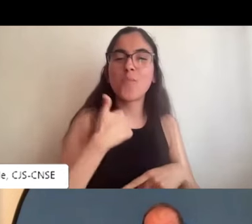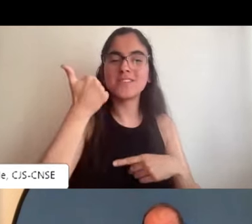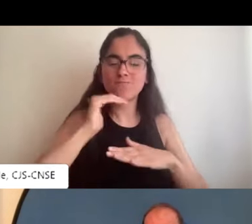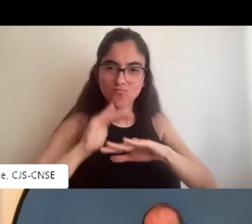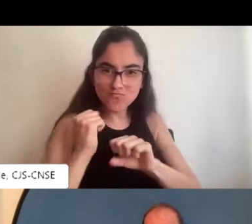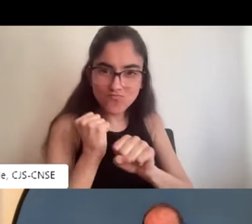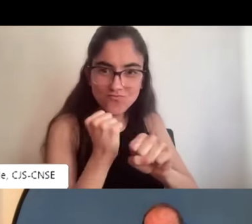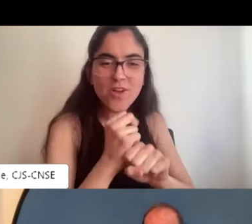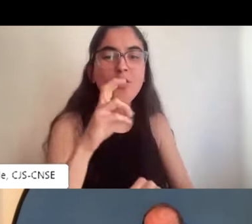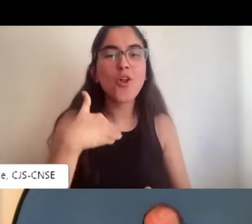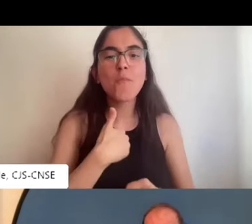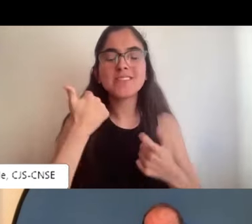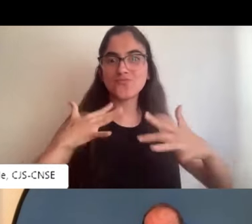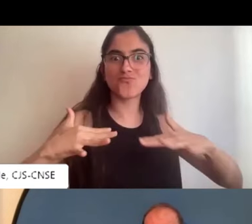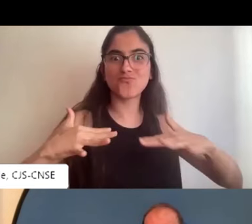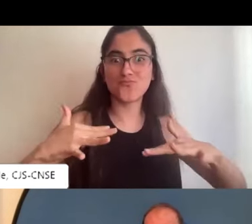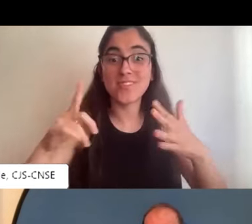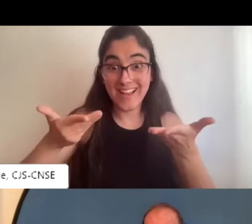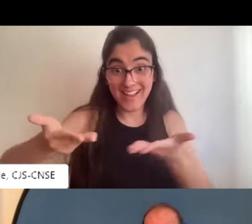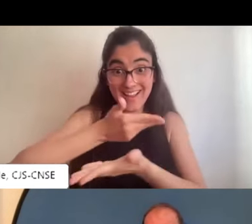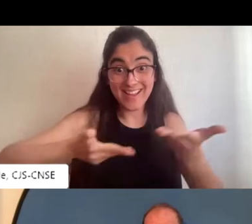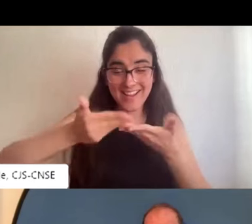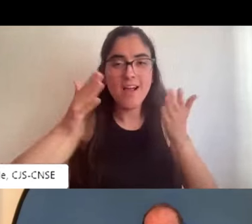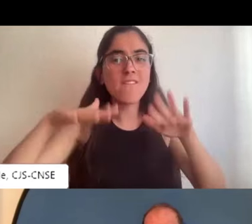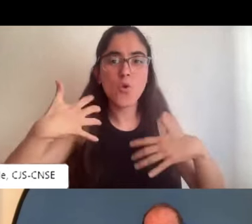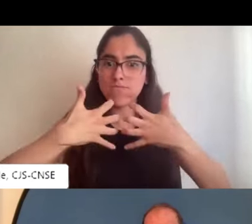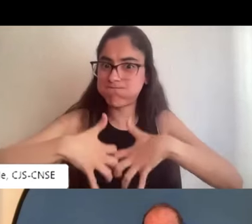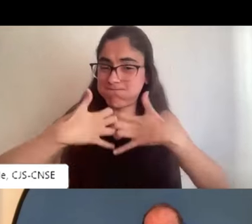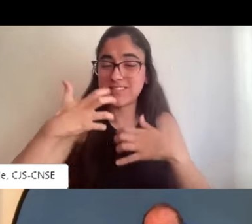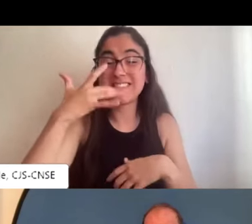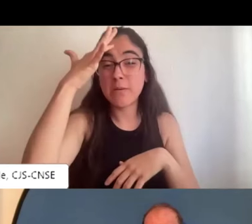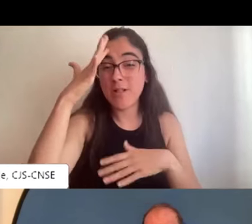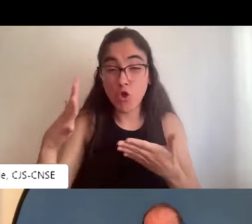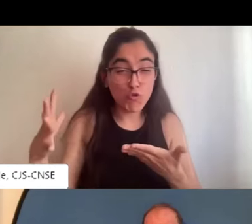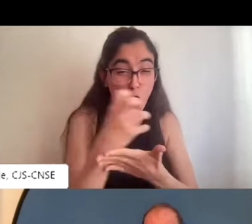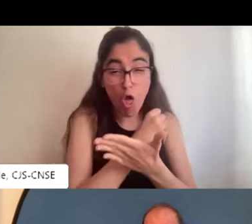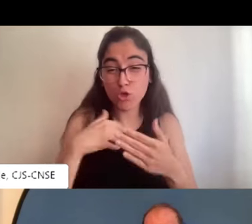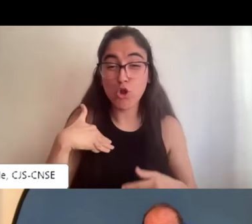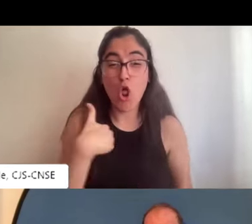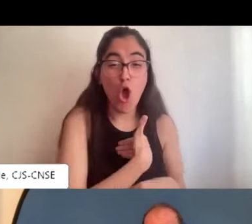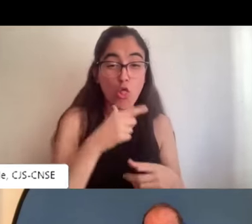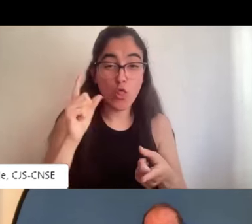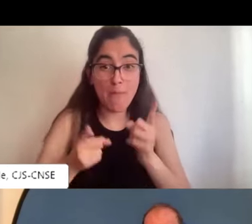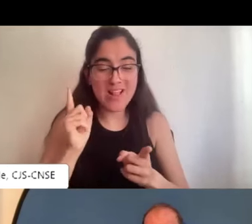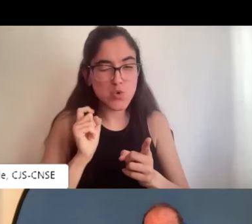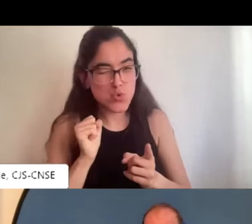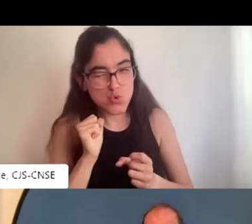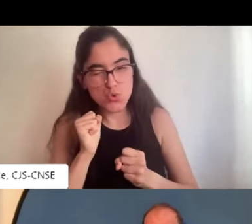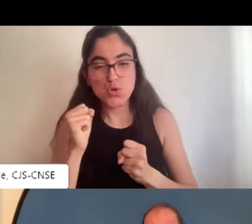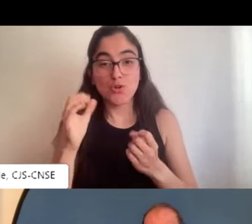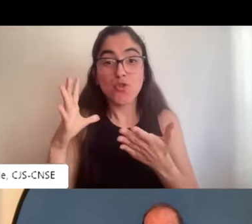que son más influyentes otras que son más dominantes otras más serenas otros que son más cumplidores